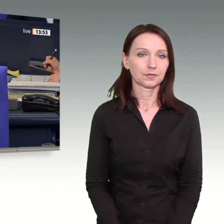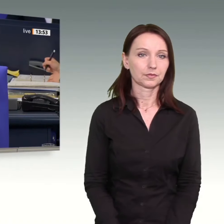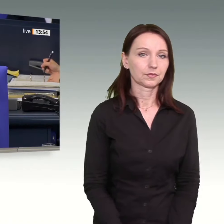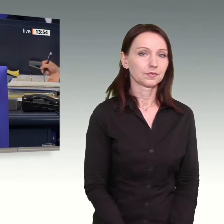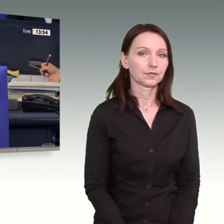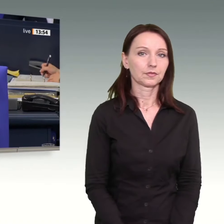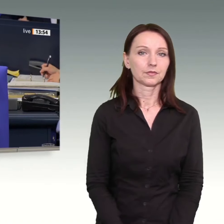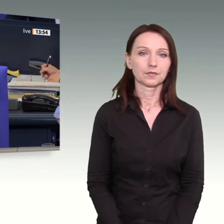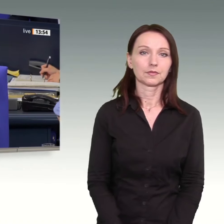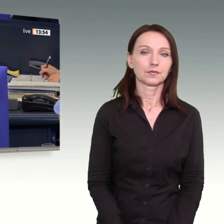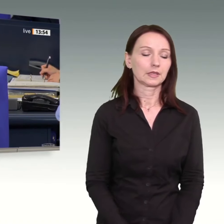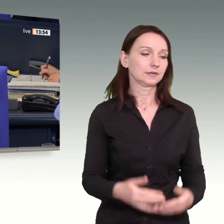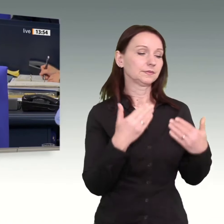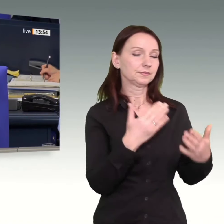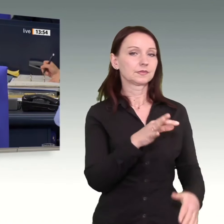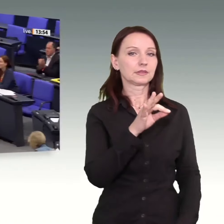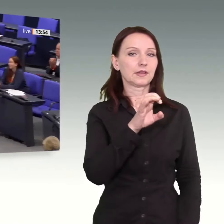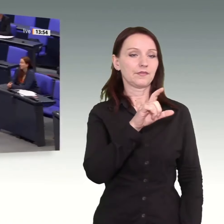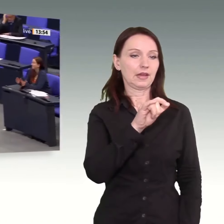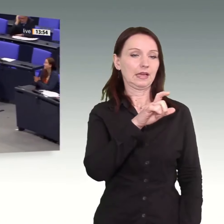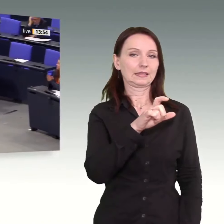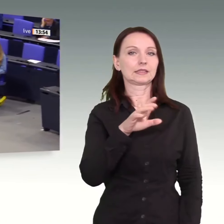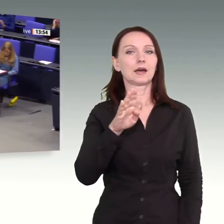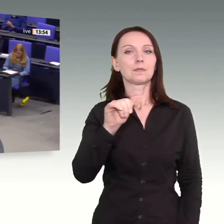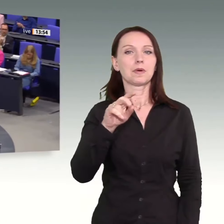Das Wort hat Felix Banerczak für Bündnis 90 Die Grünen.